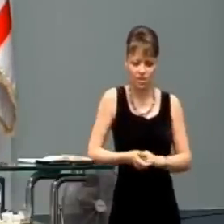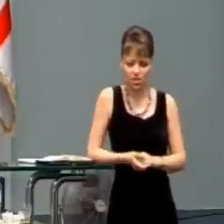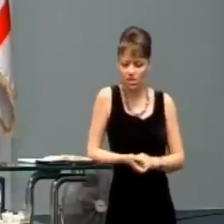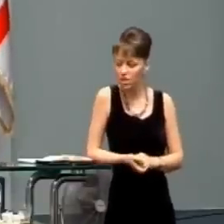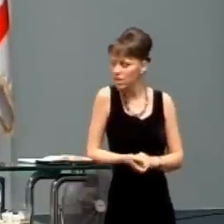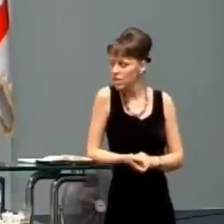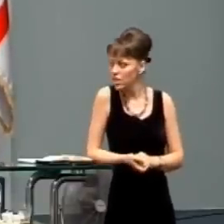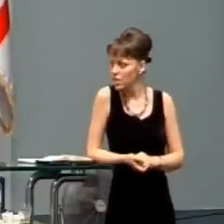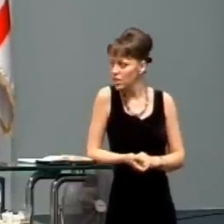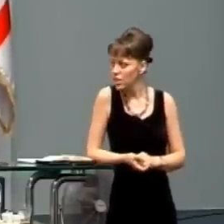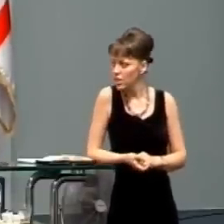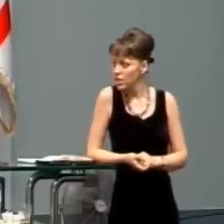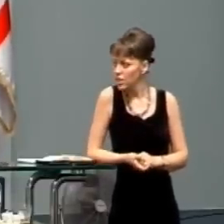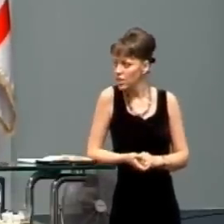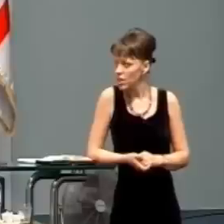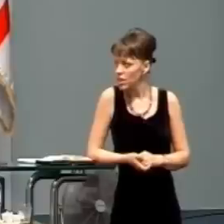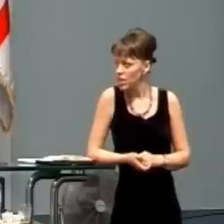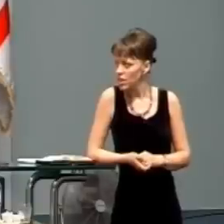sa stalo.